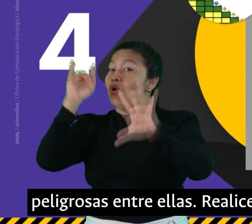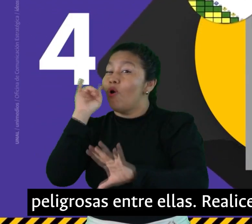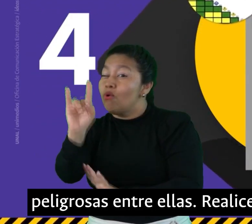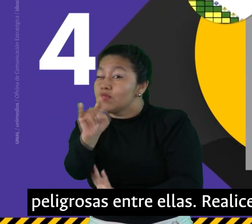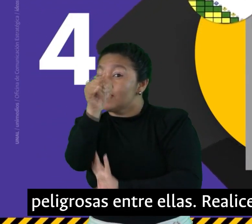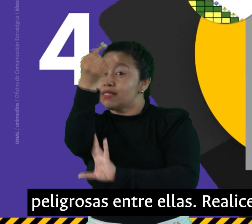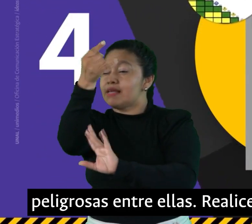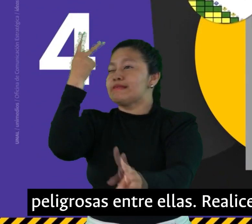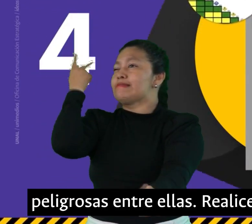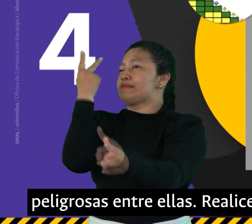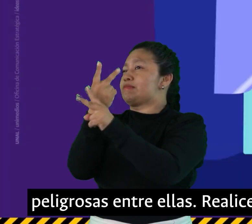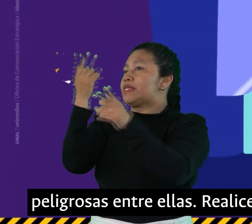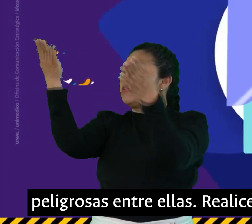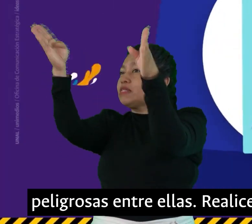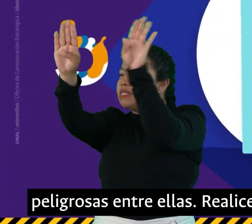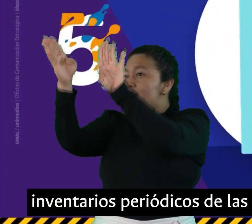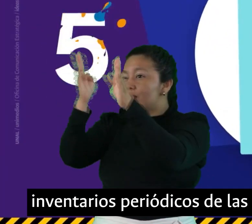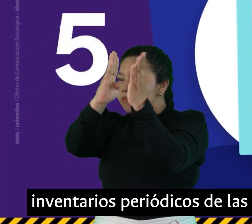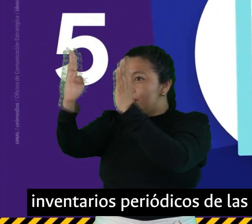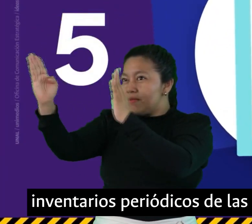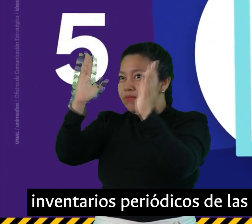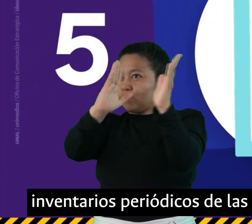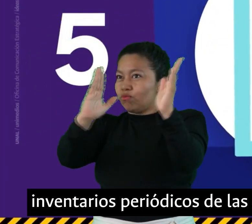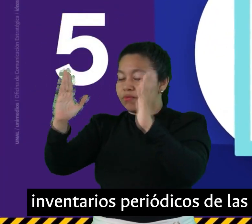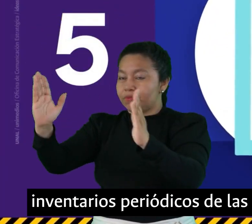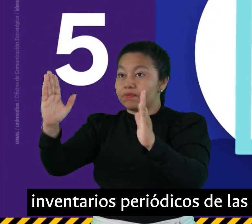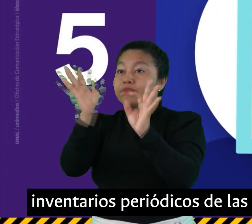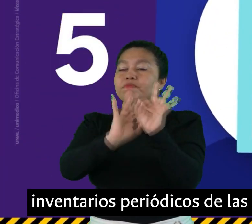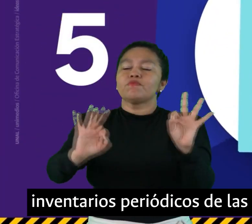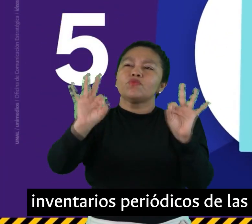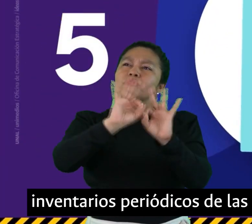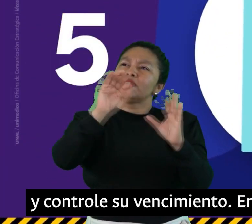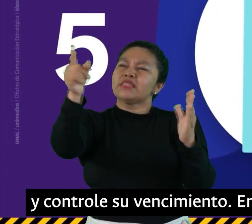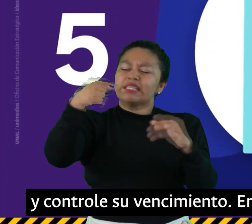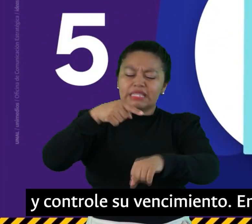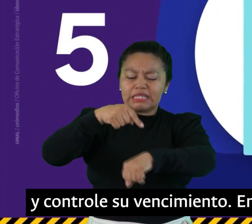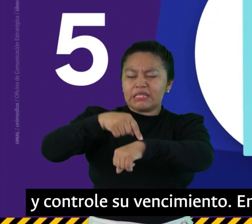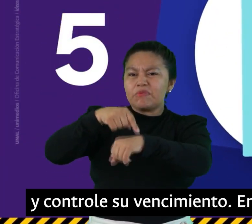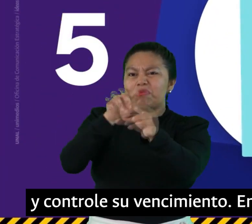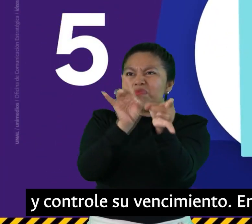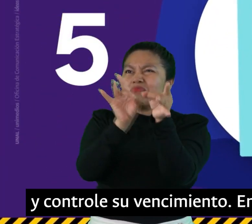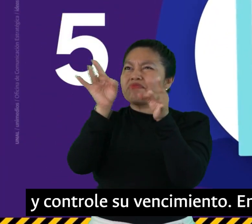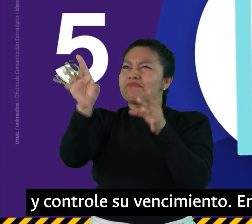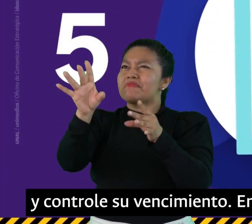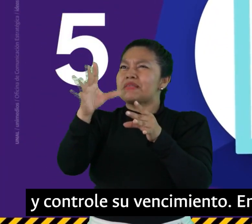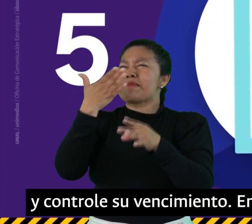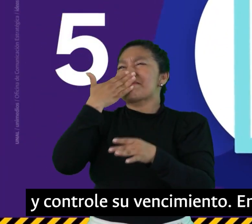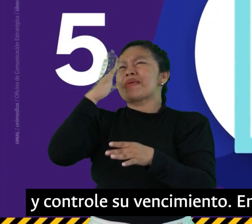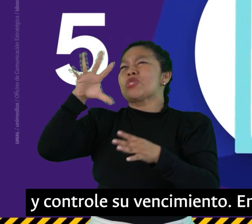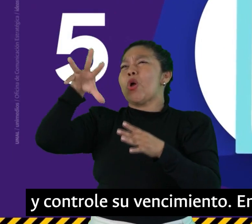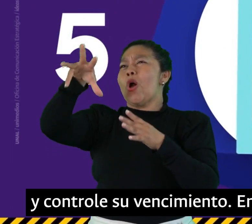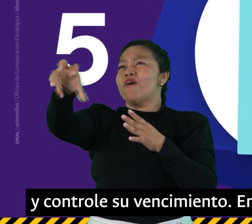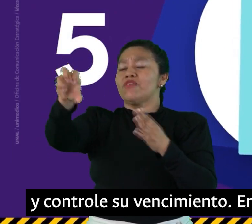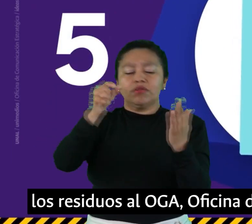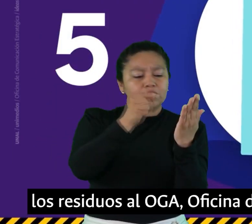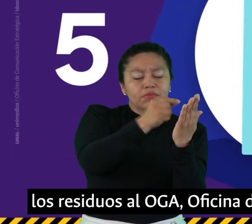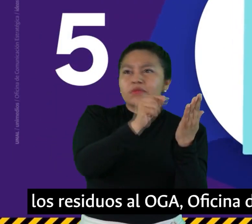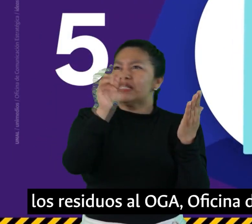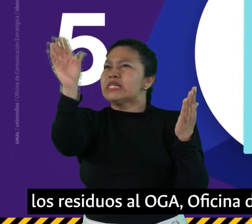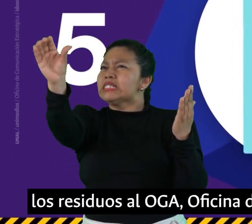peligrosas entre ellas. Realice inventarios periódicos de las sustancias y controle su vencimiento. Entregue los residuos a